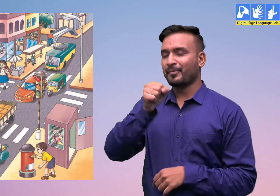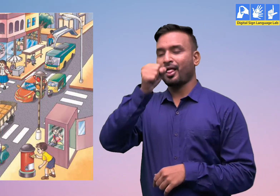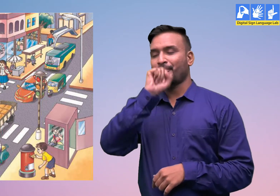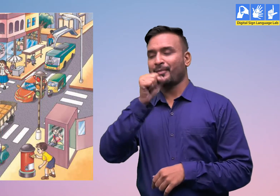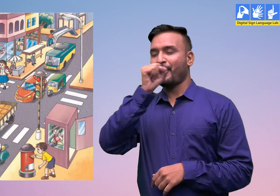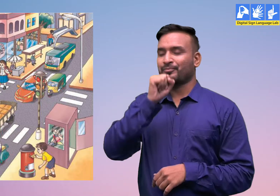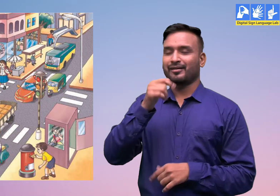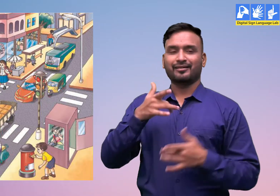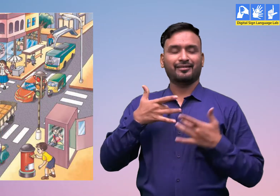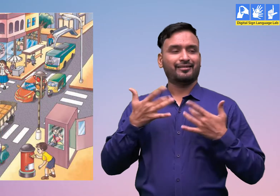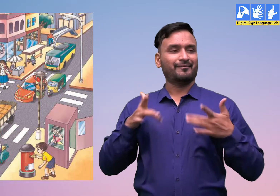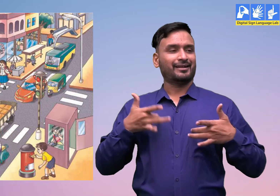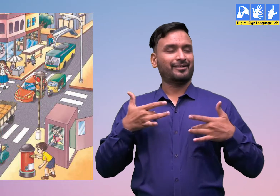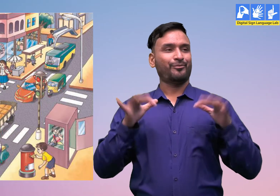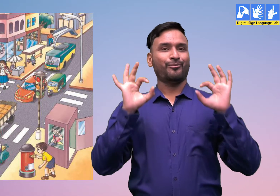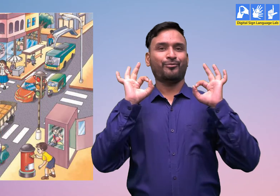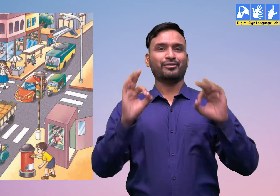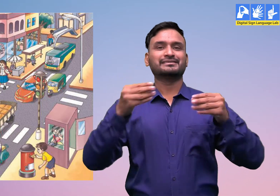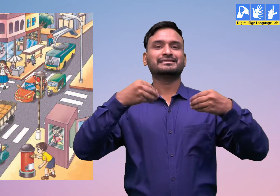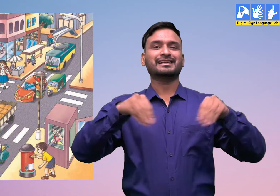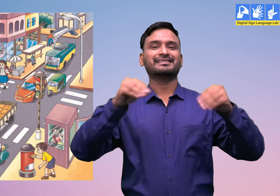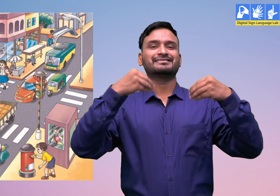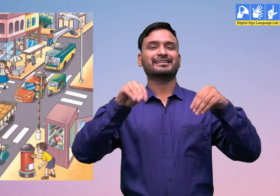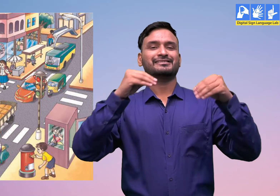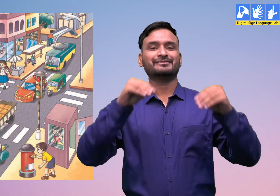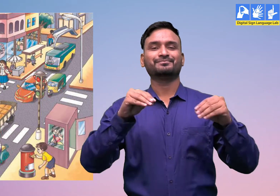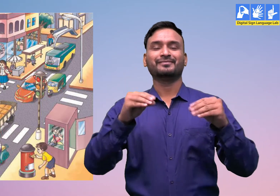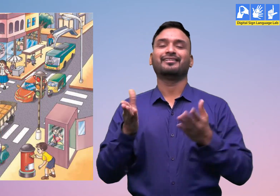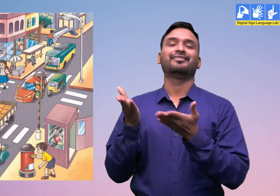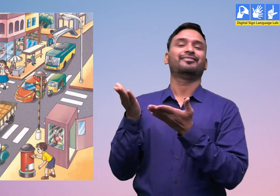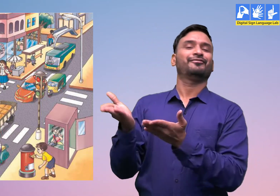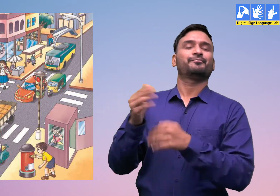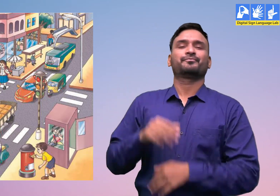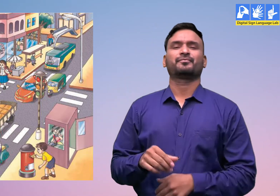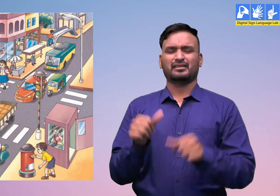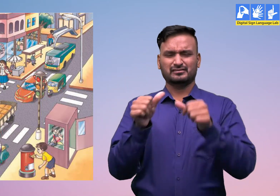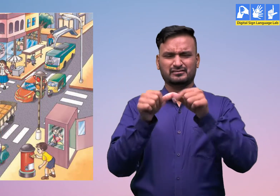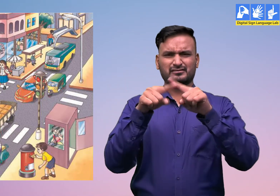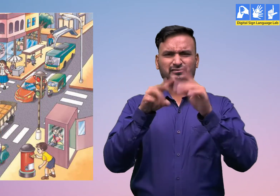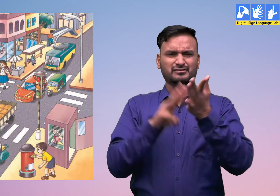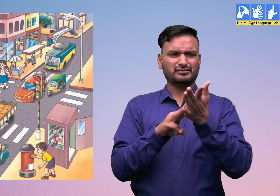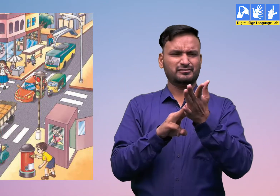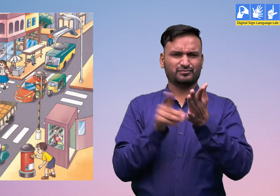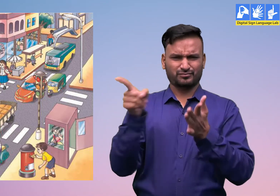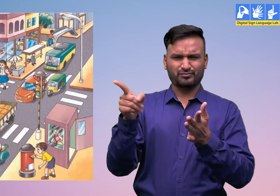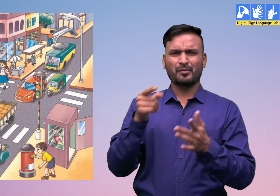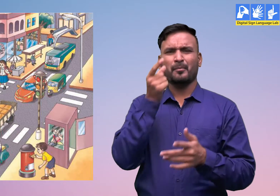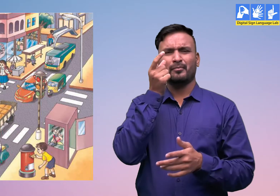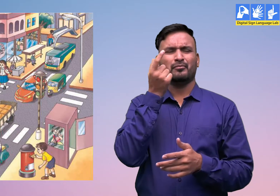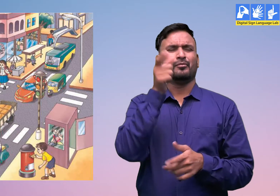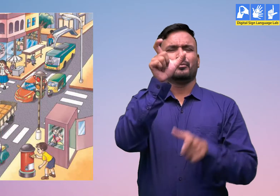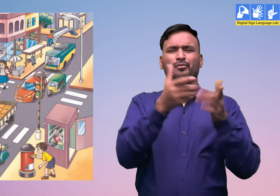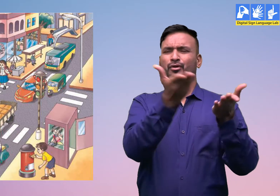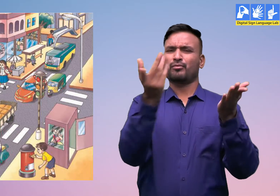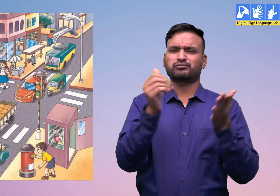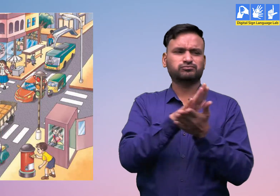महुत पसंद है वह वहाँ जाकर आइसक्रीम खाते हैं और आनंद लेते हैं यहां आइसक्रीम बेची जाती है